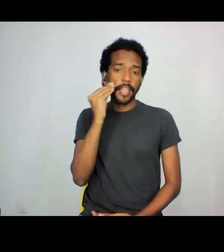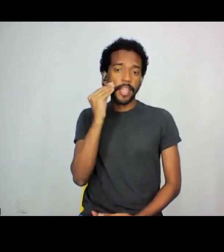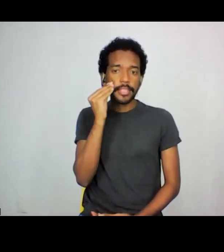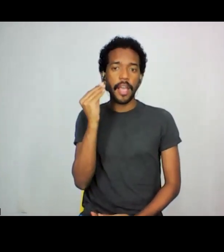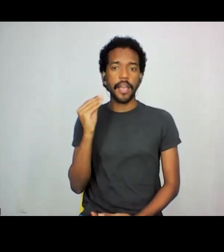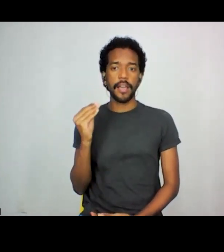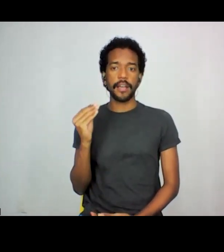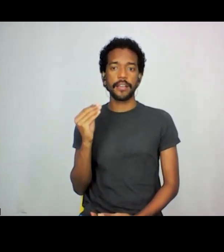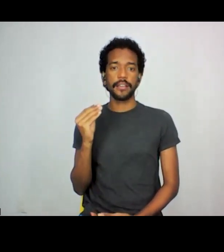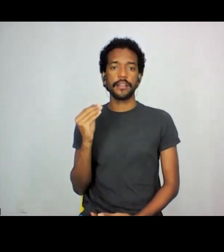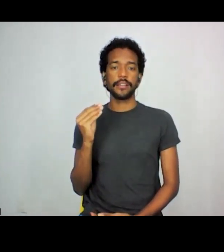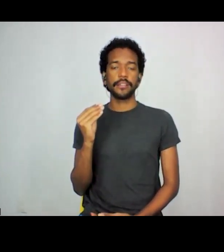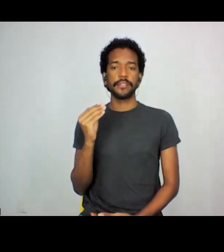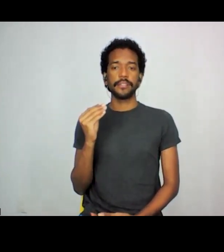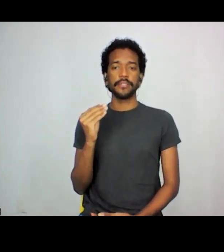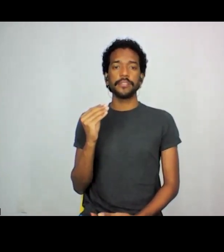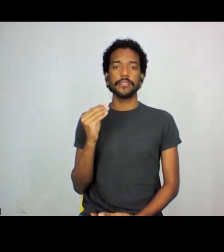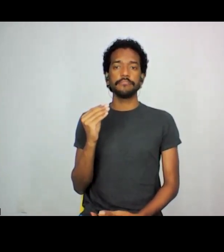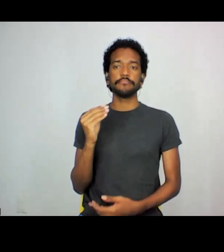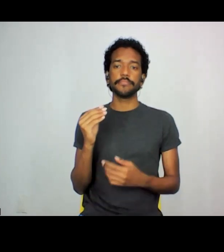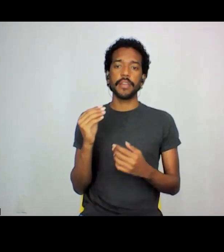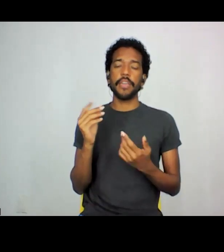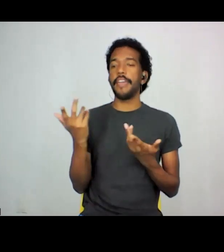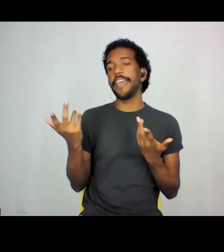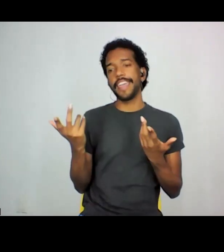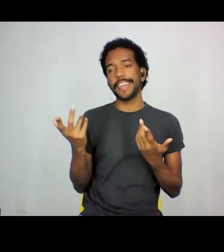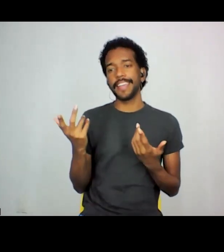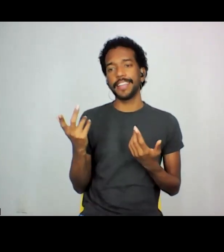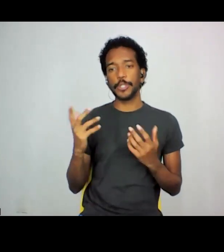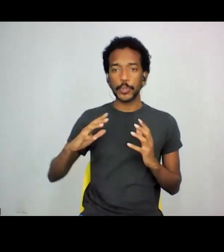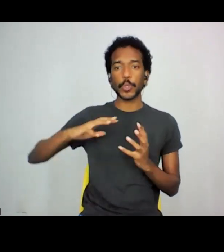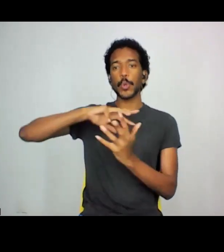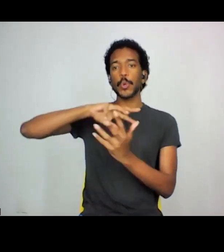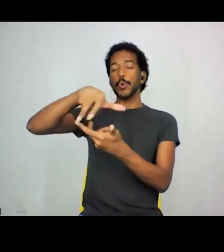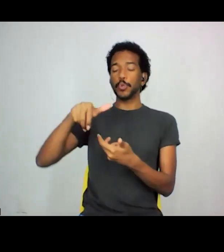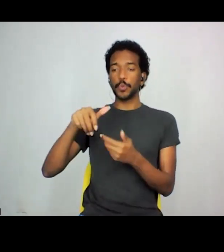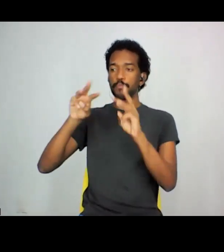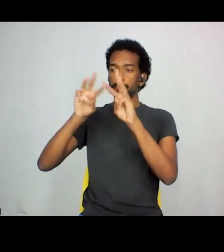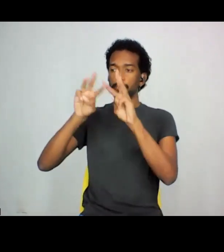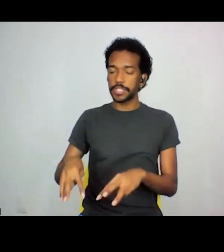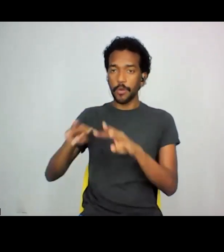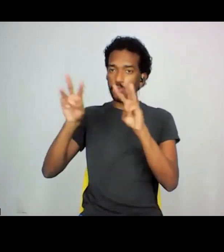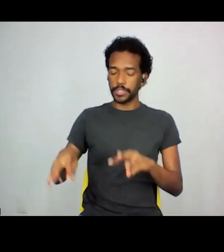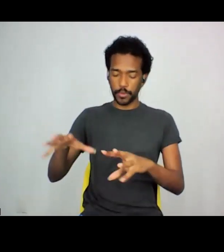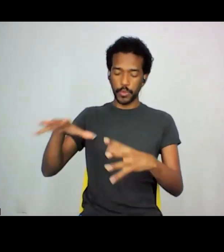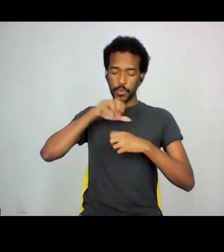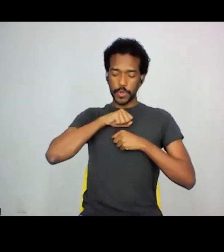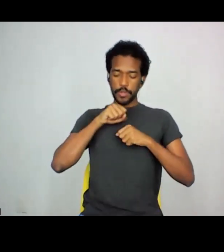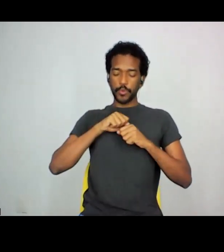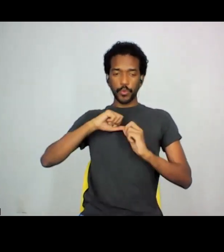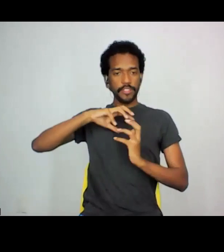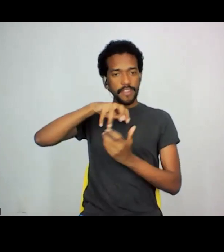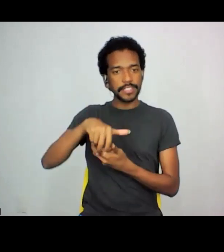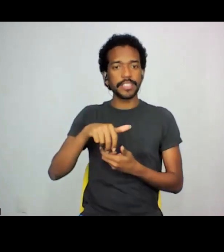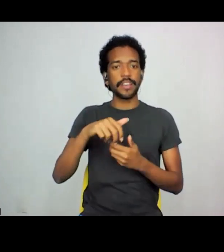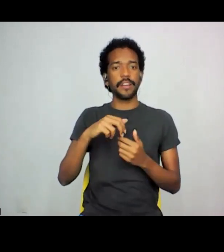universalista de ser o museu do todo e esse todo seria o sujeito universal, homogêneo, branco,